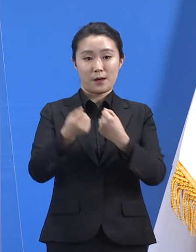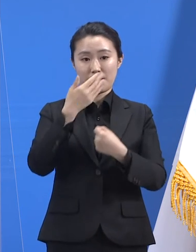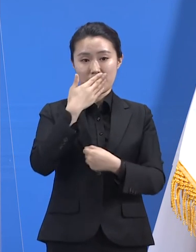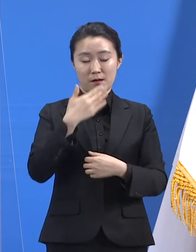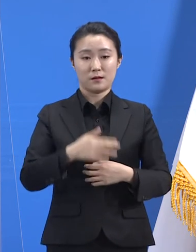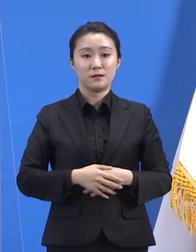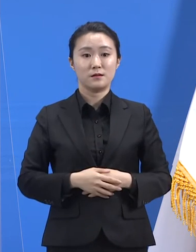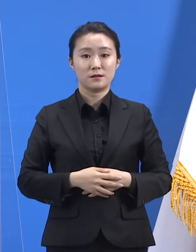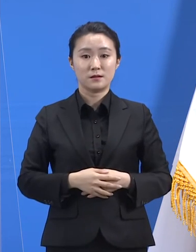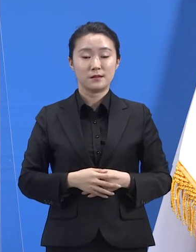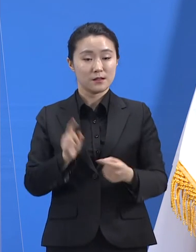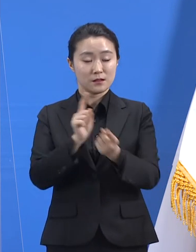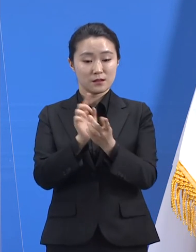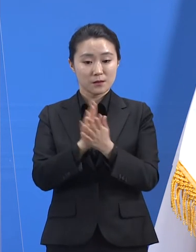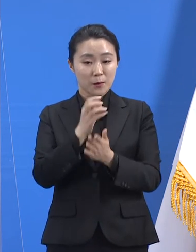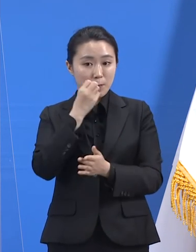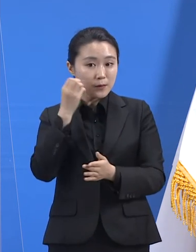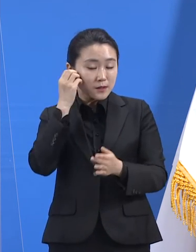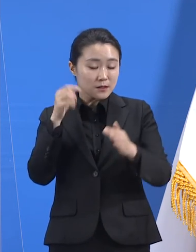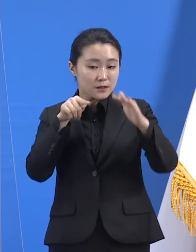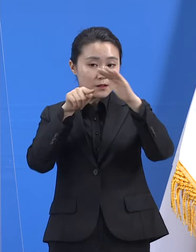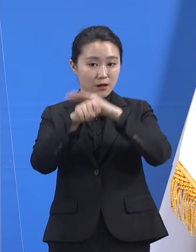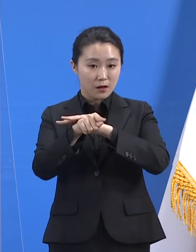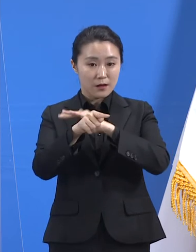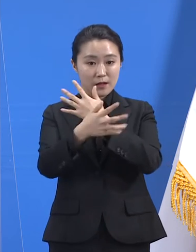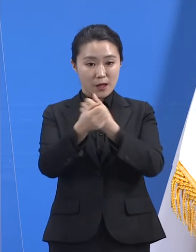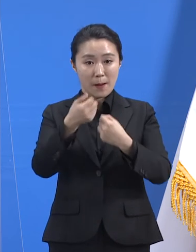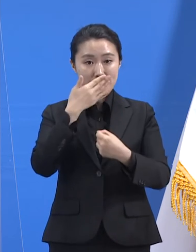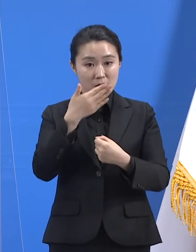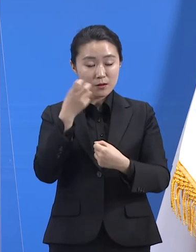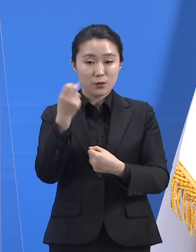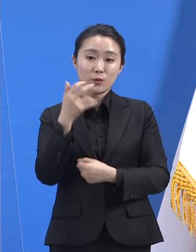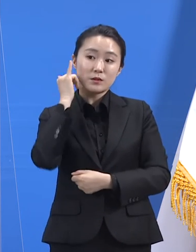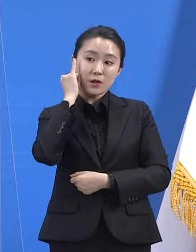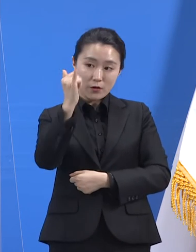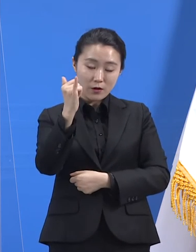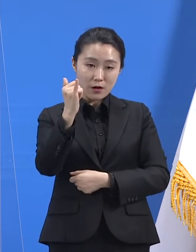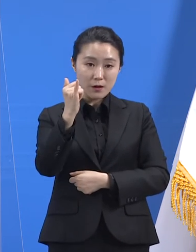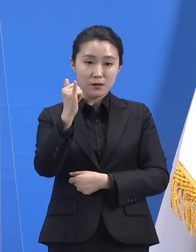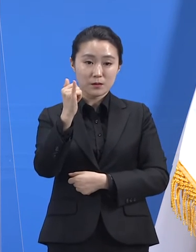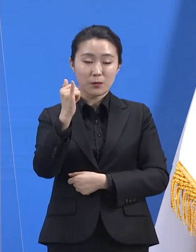있으며 위탁의료기관에 전화하거나 내방하여 신청할 수도 있습니다.